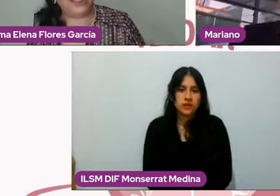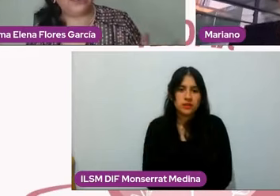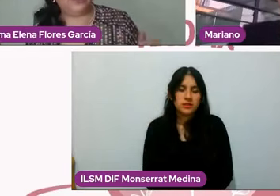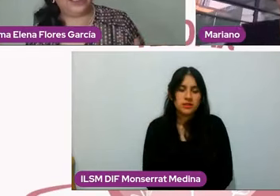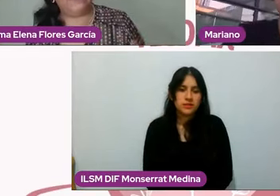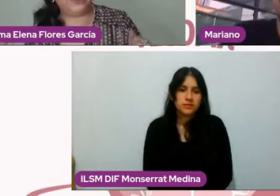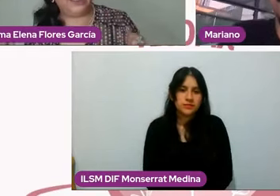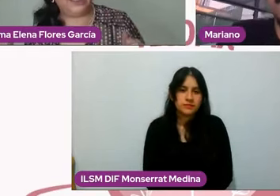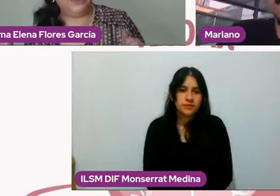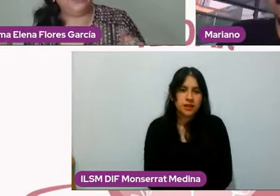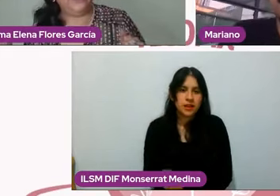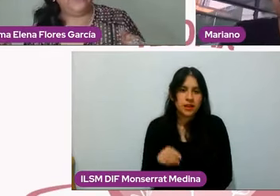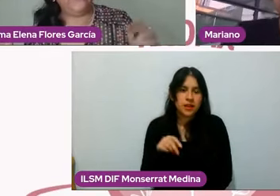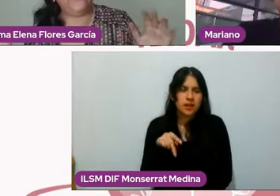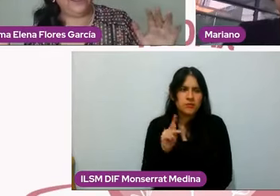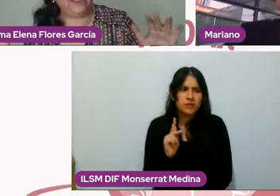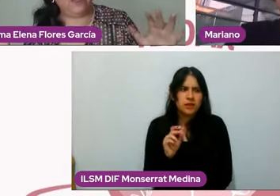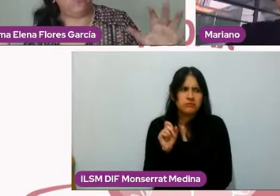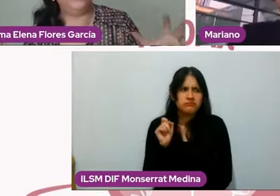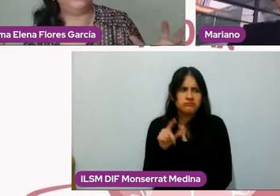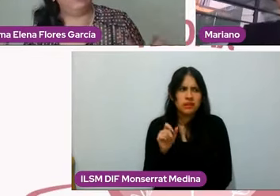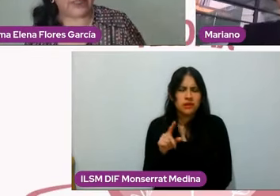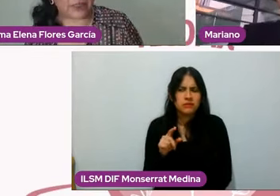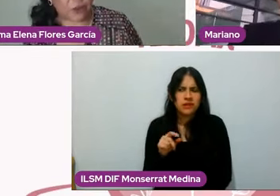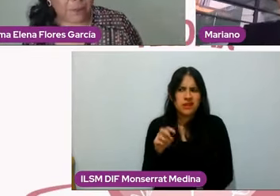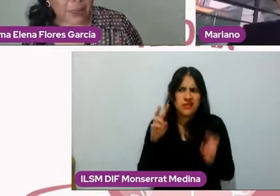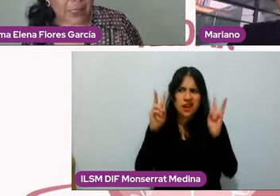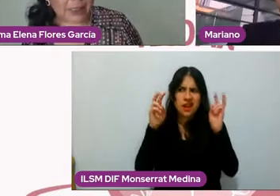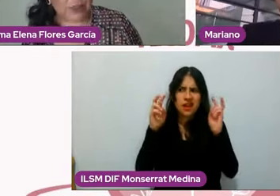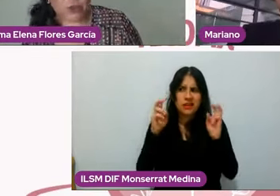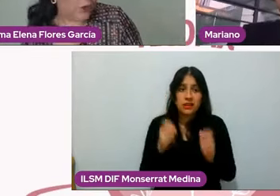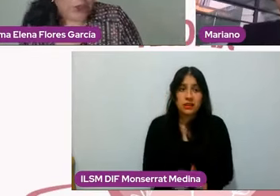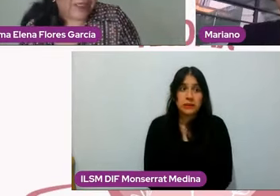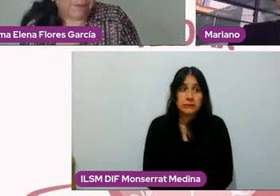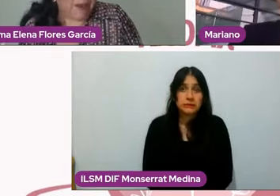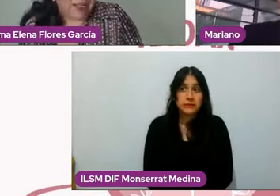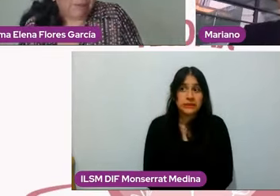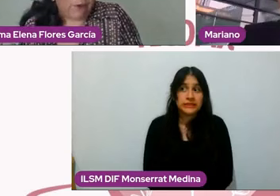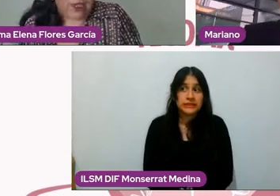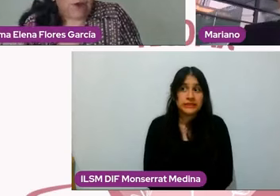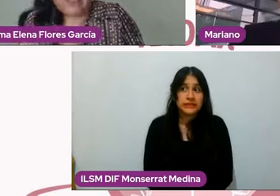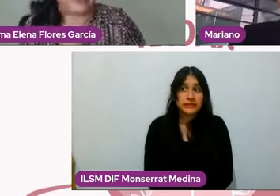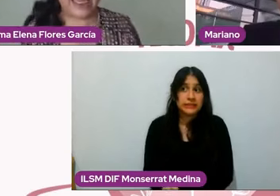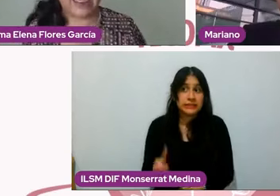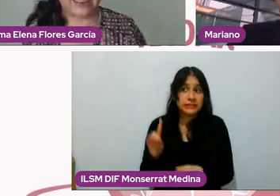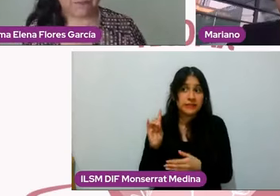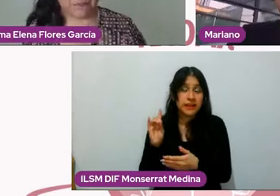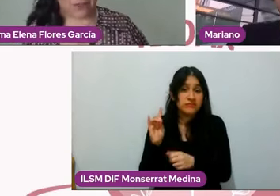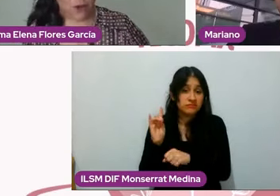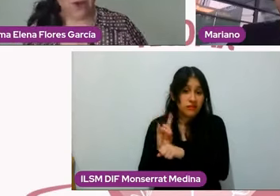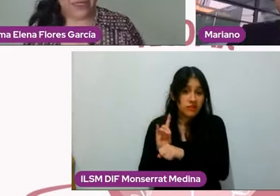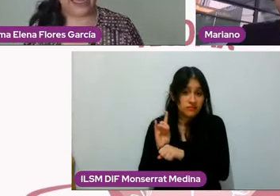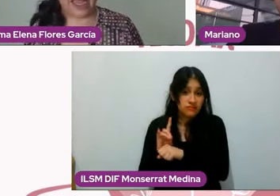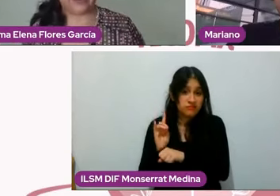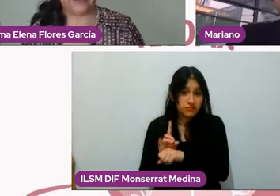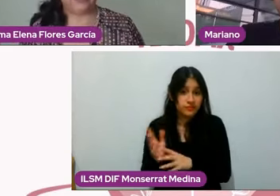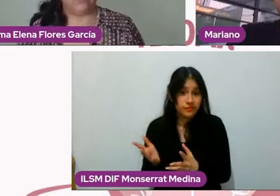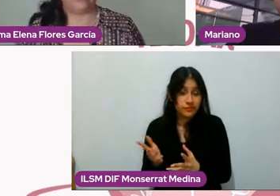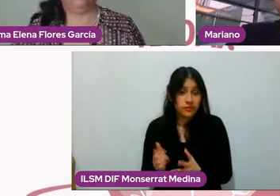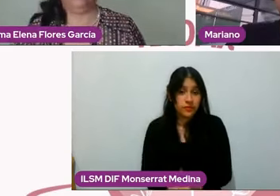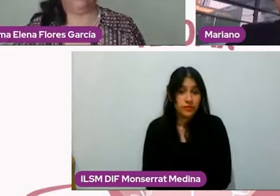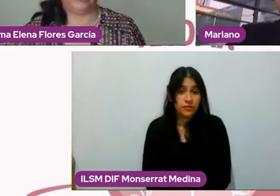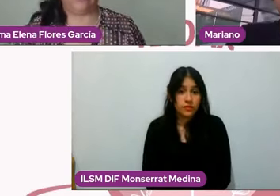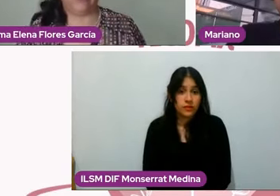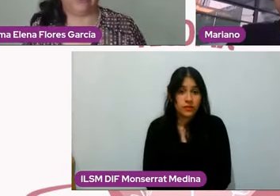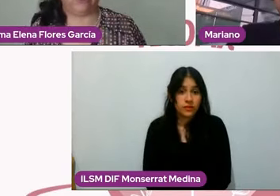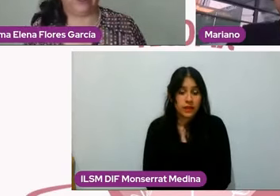favoreciendo el tema de cubrir nuestras codependencias, no, no, no te separas porque no quieres, ¿no? y le cargas el